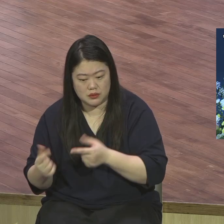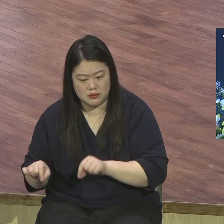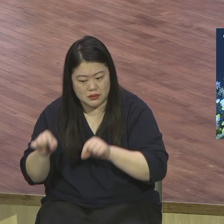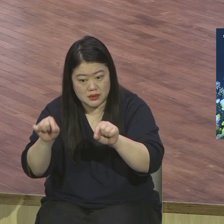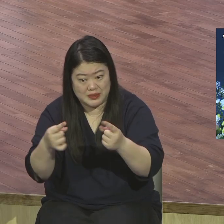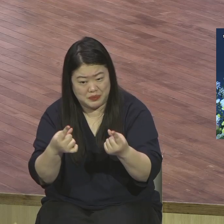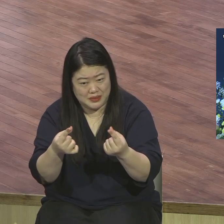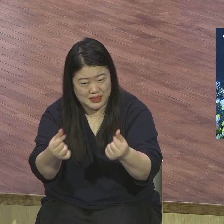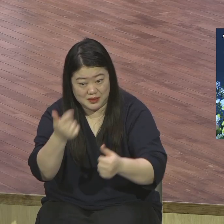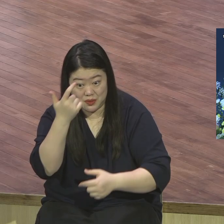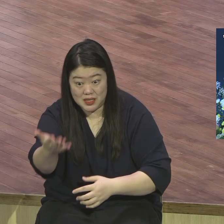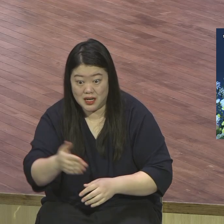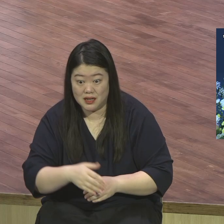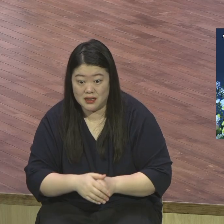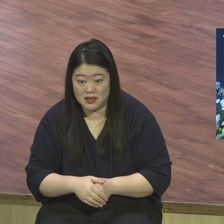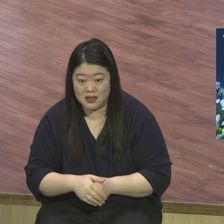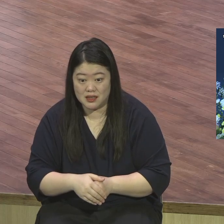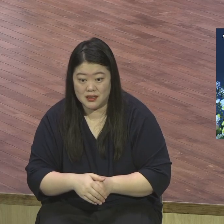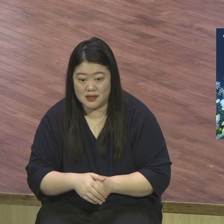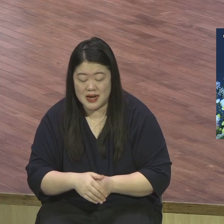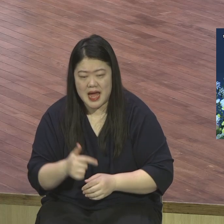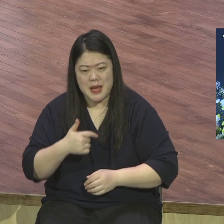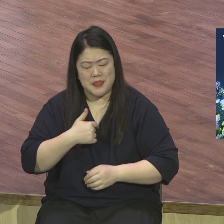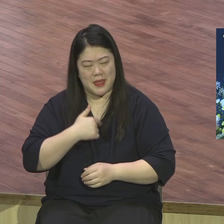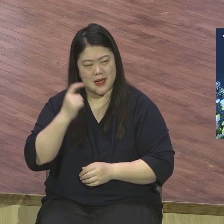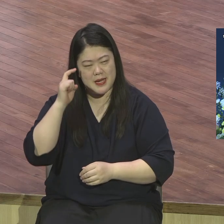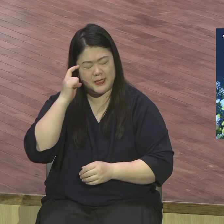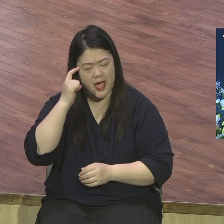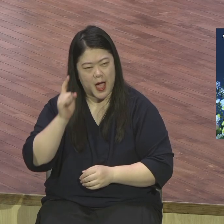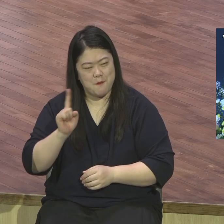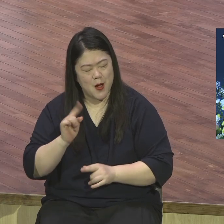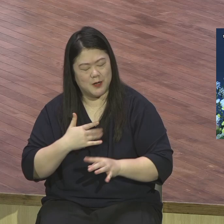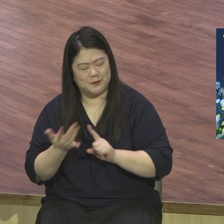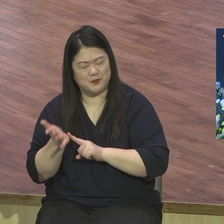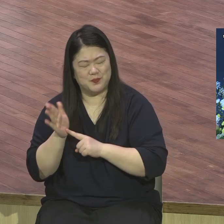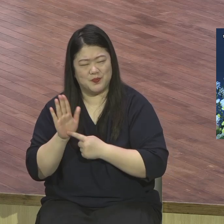내 말을 무시하면 못 견뎁니다